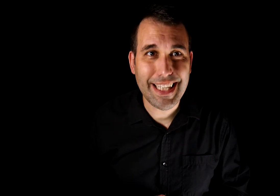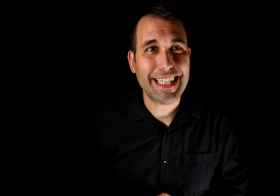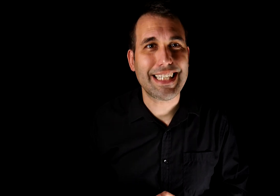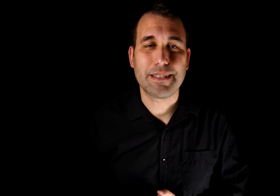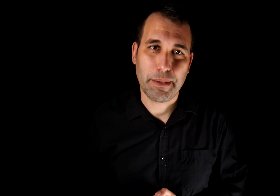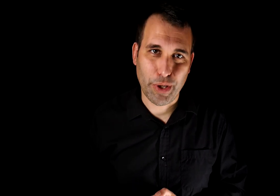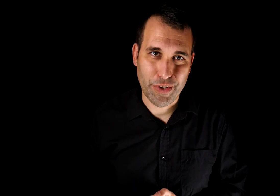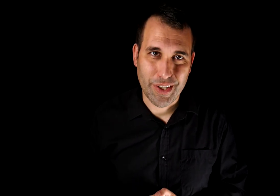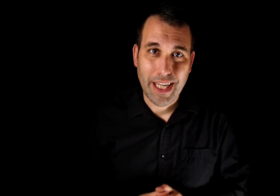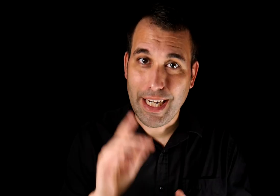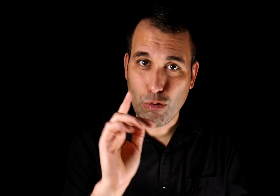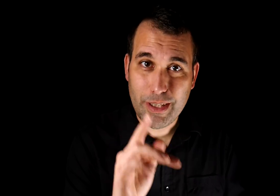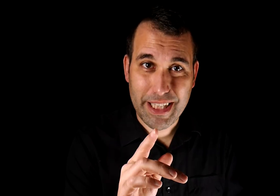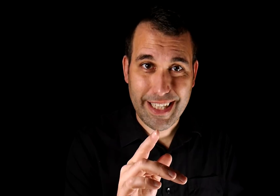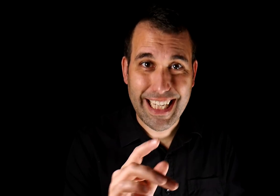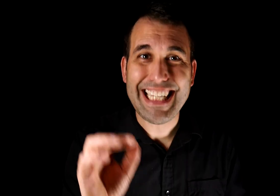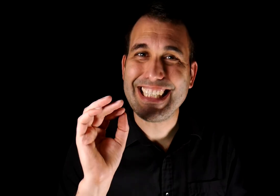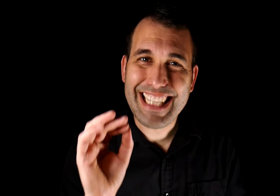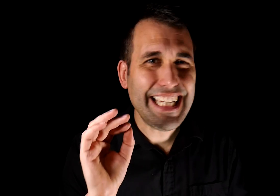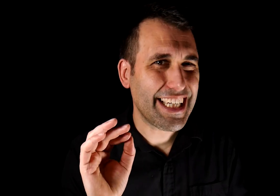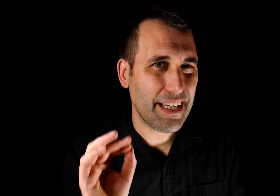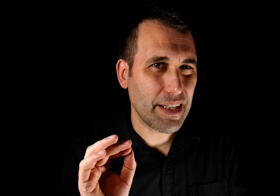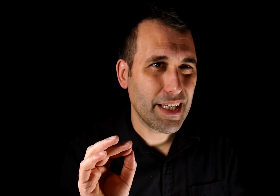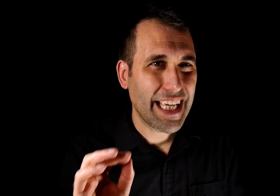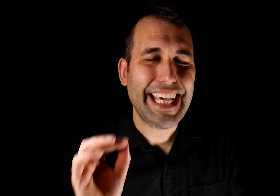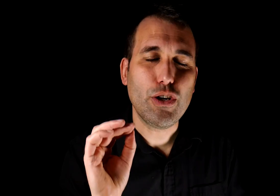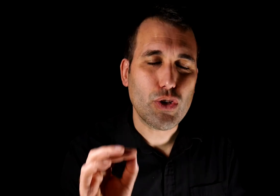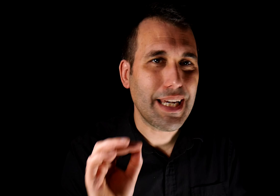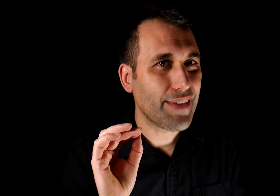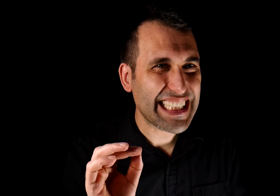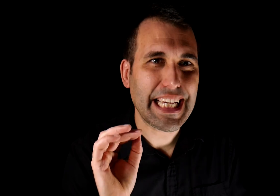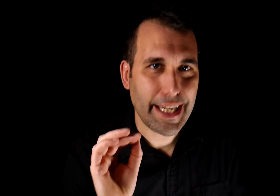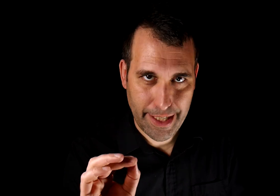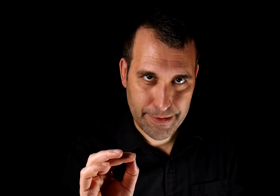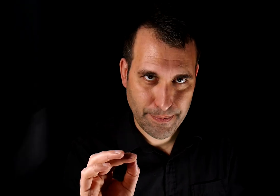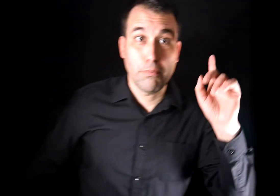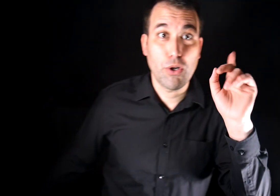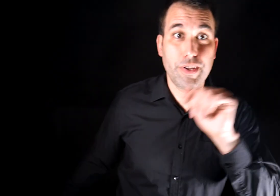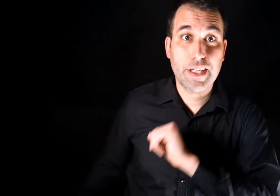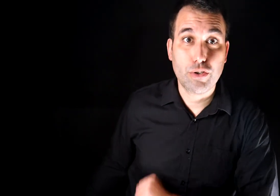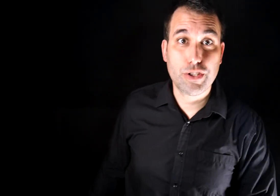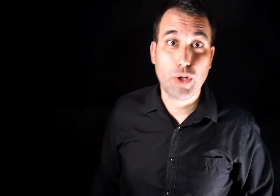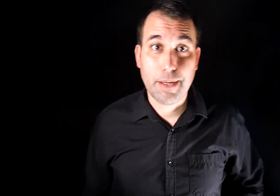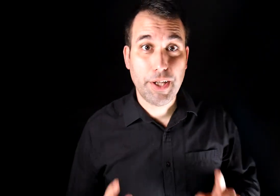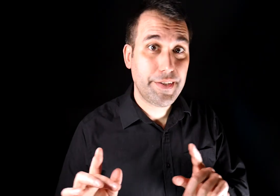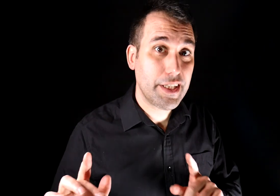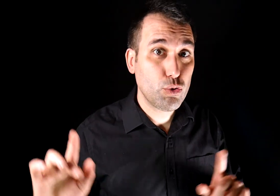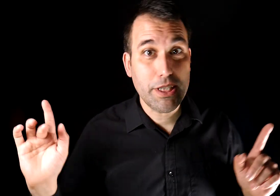técnicas de manipulación. La última técnica es tan increíble que no te la vas a creer. Por cierto, esto que acabo de decir es un